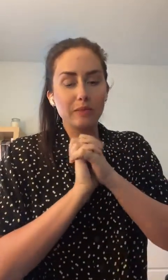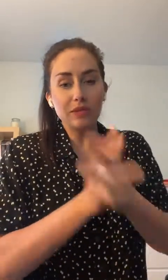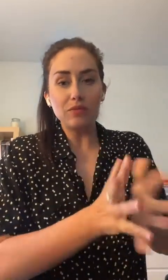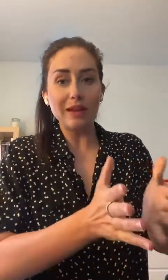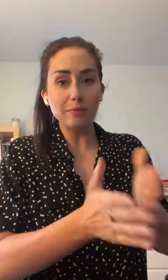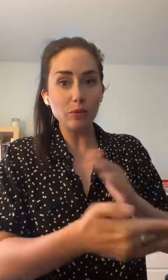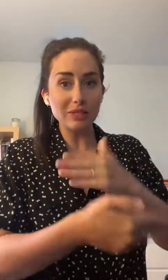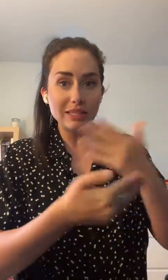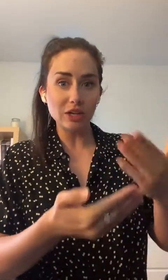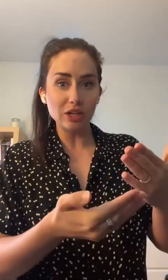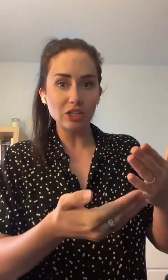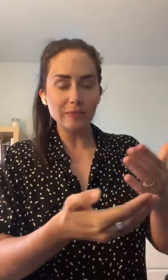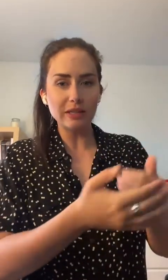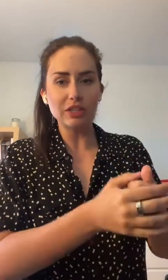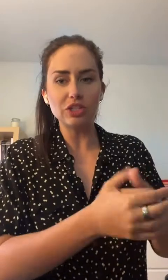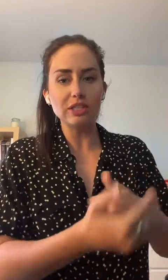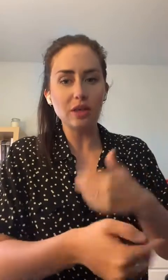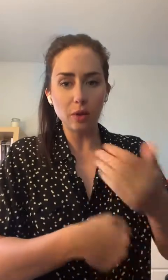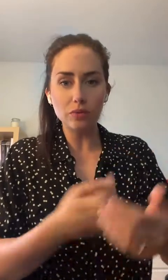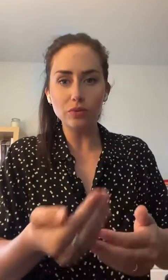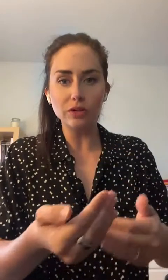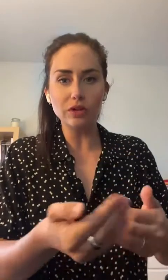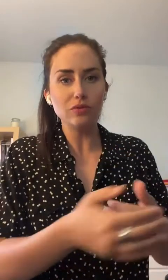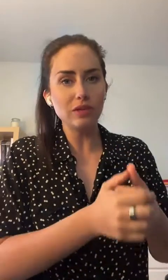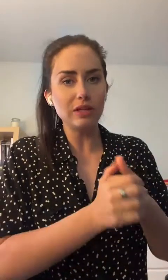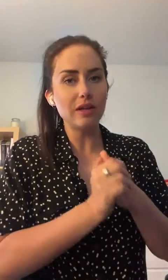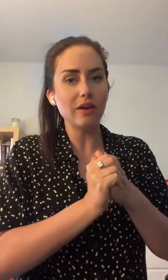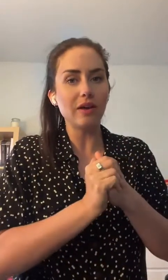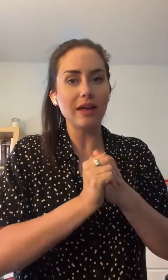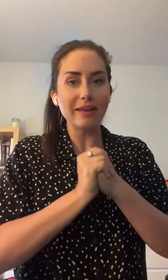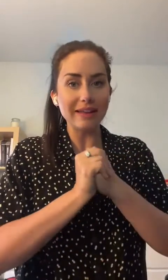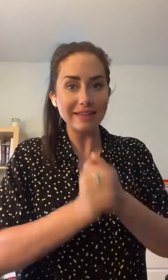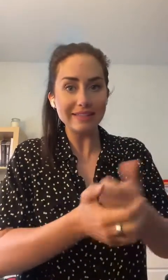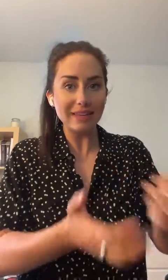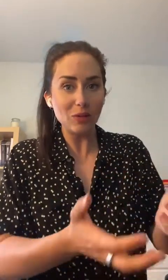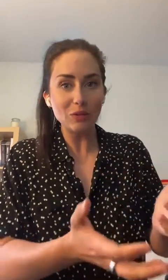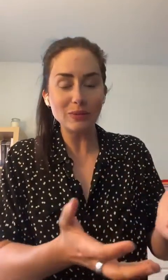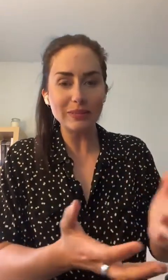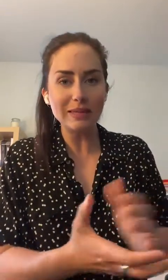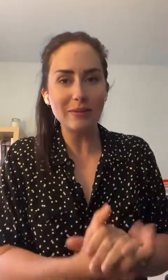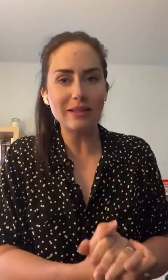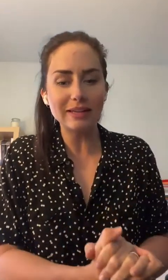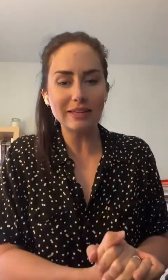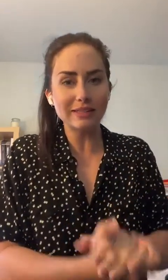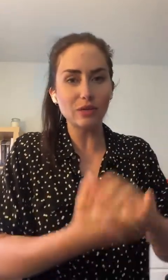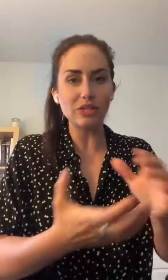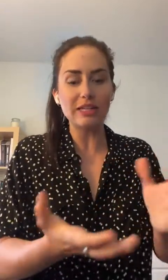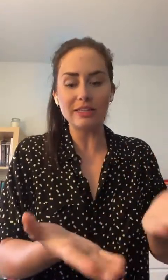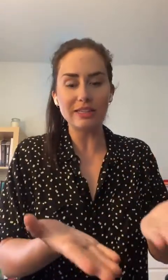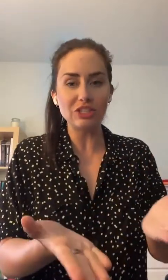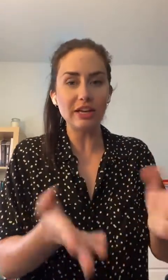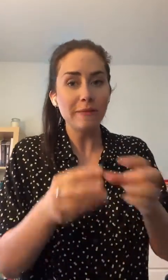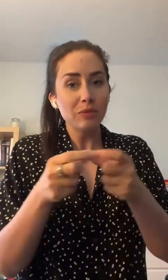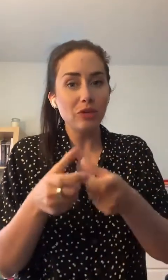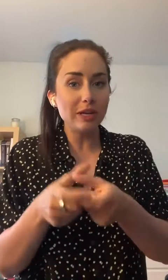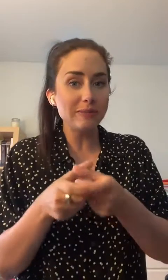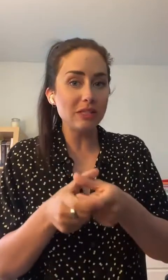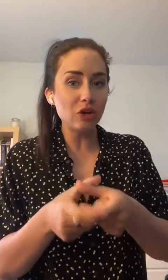Si vous voulez être plus écologique, parce que je sais qu'il y en a beaucoup d'entre vous qui essaie le plus possible d'être zéro déchet, il y des petits